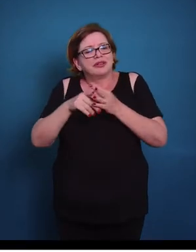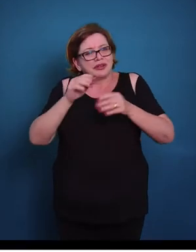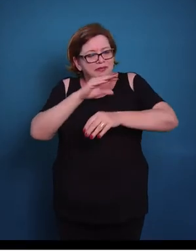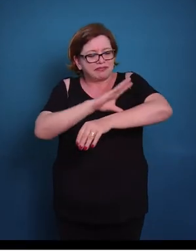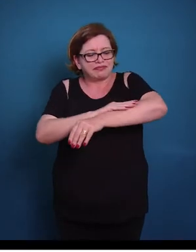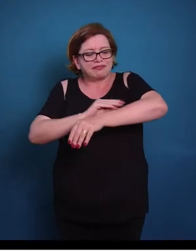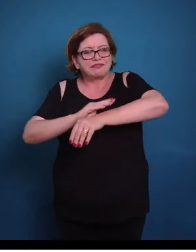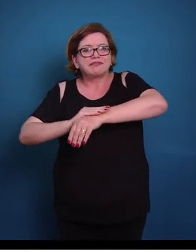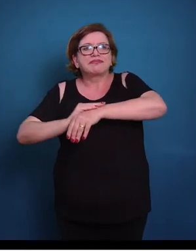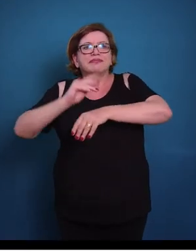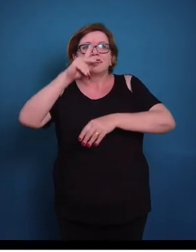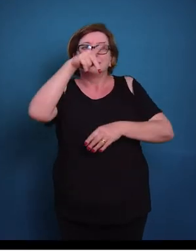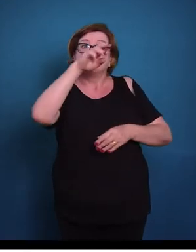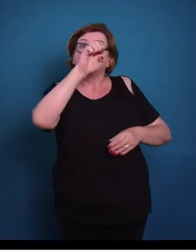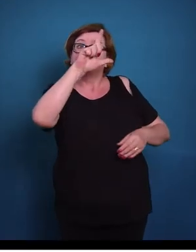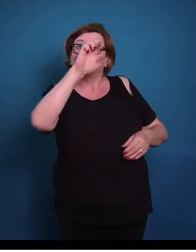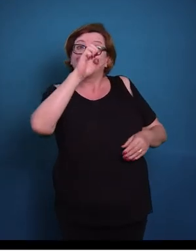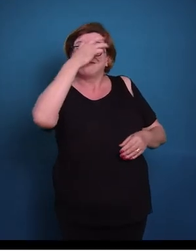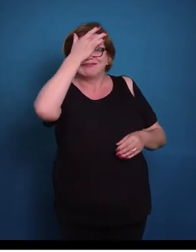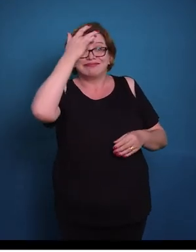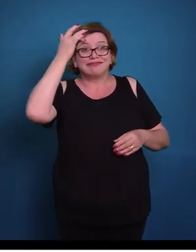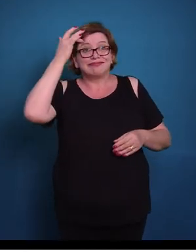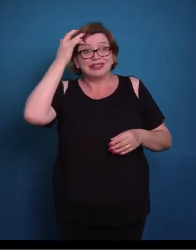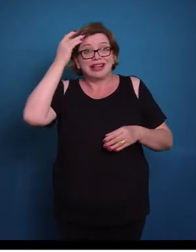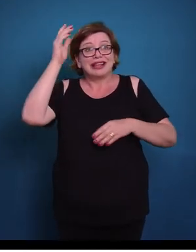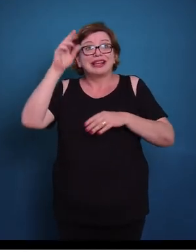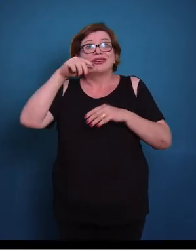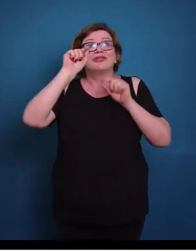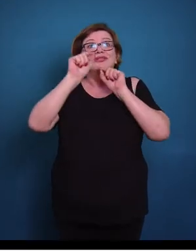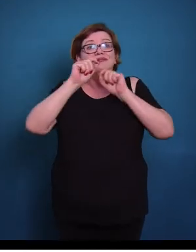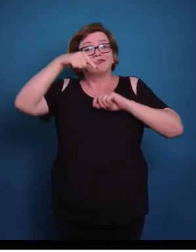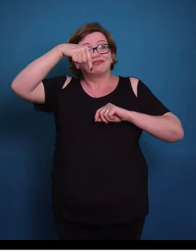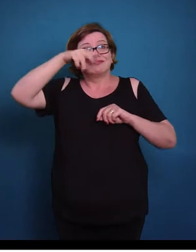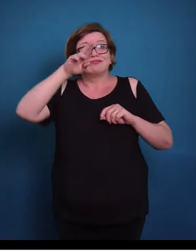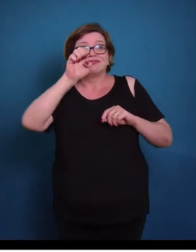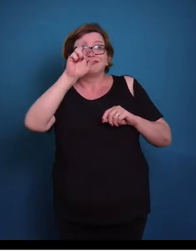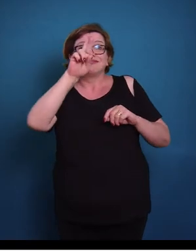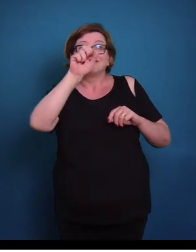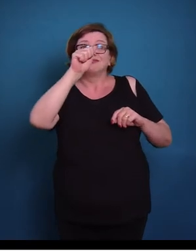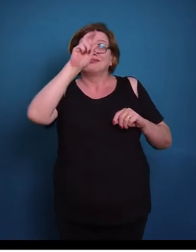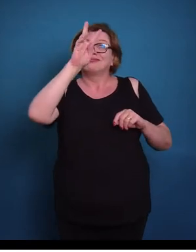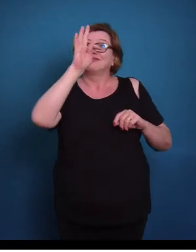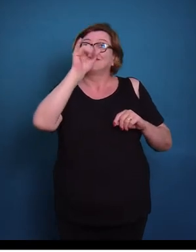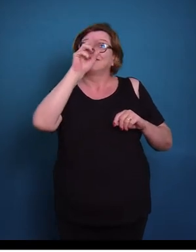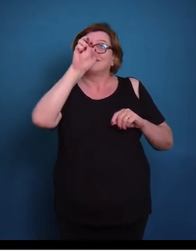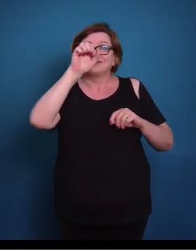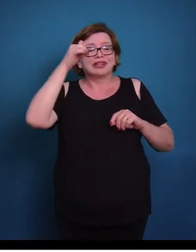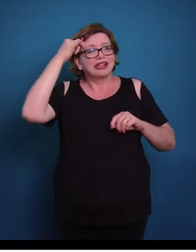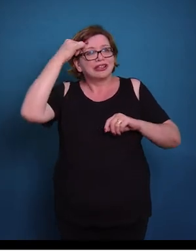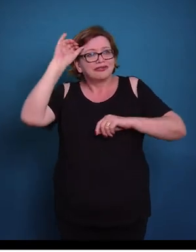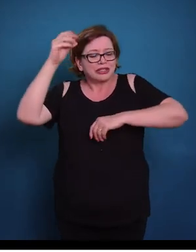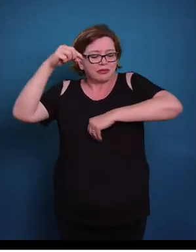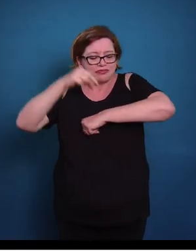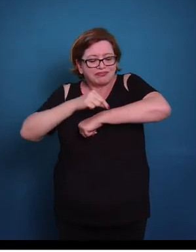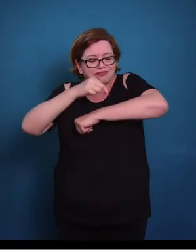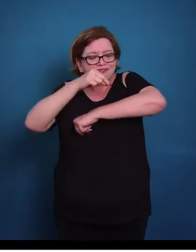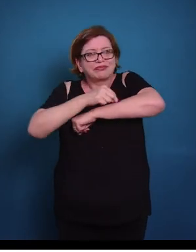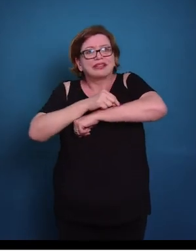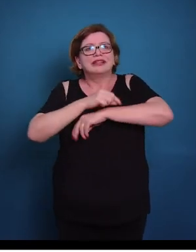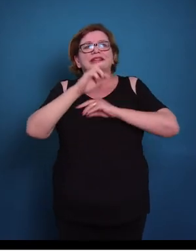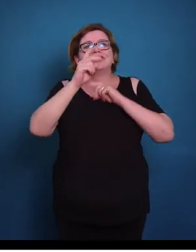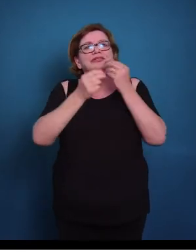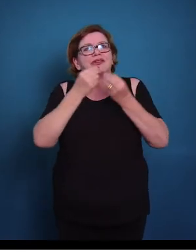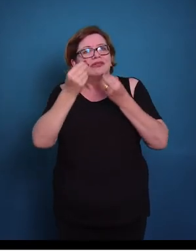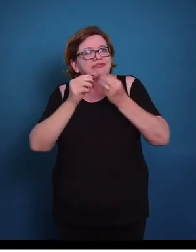a função dessa camada de queratina é justamente impermeabilizar o nosso corpo, para evitar com que tenha entrada de micro-organismos ou corpos